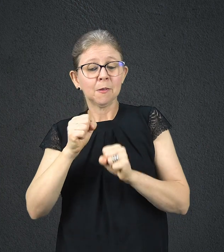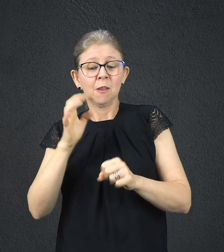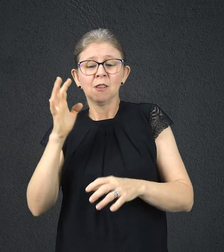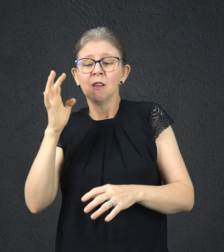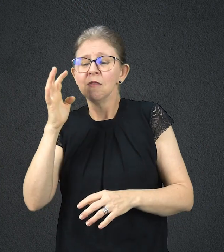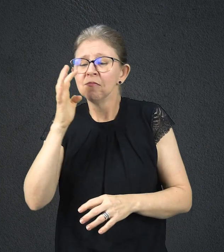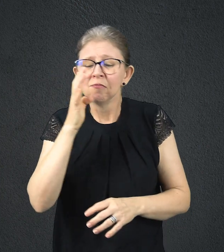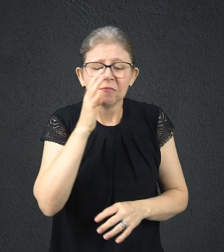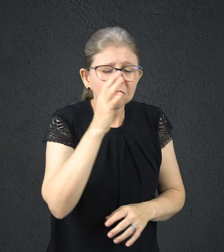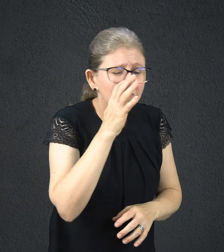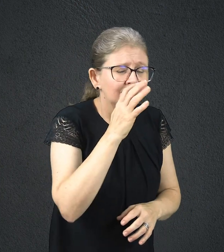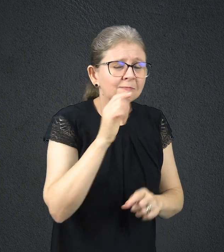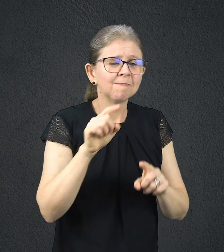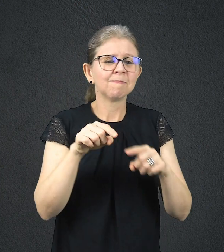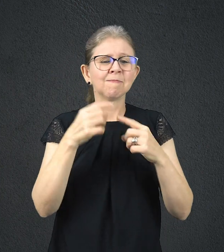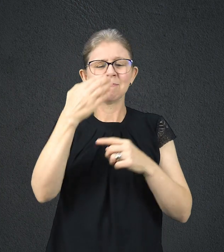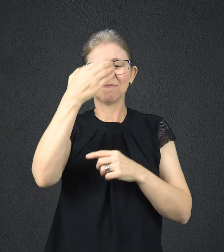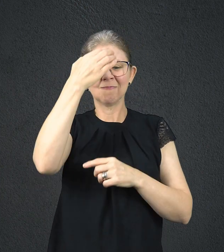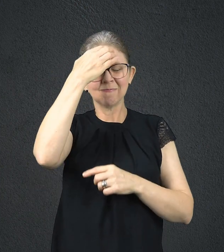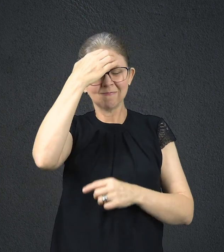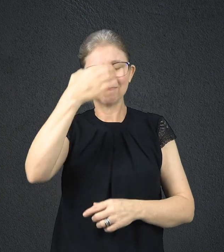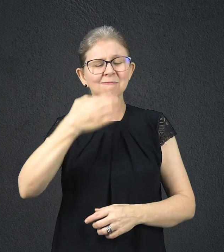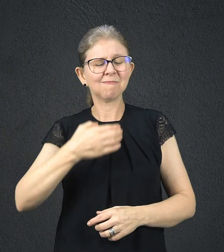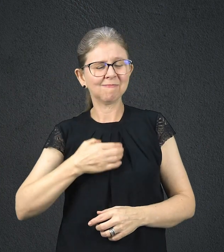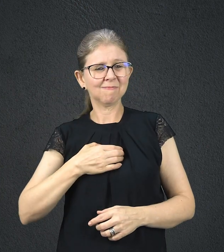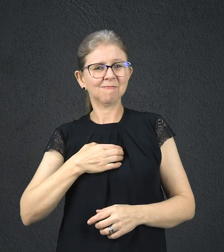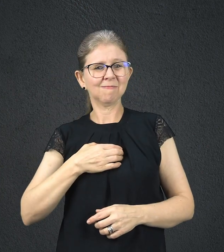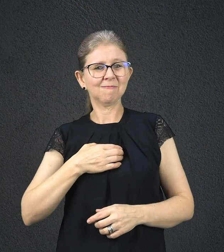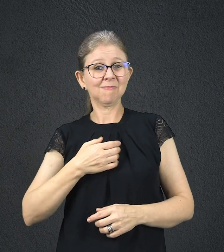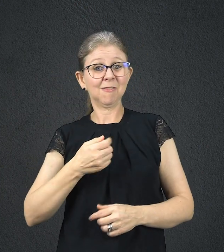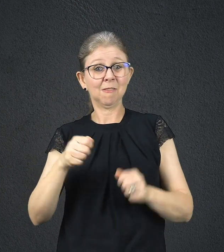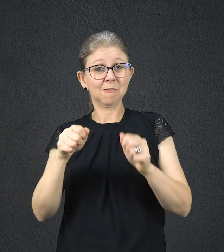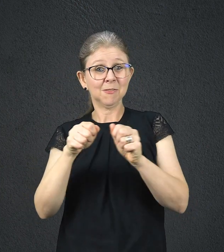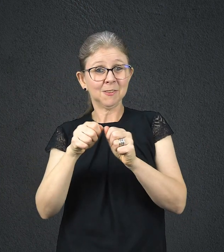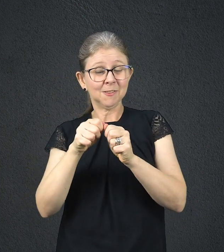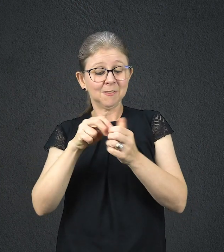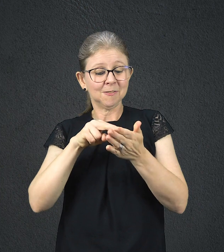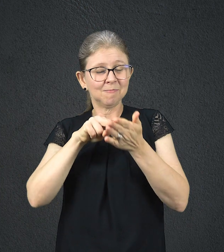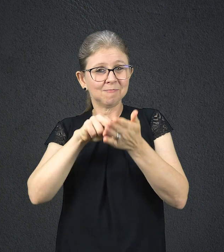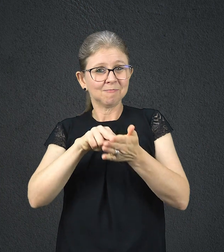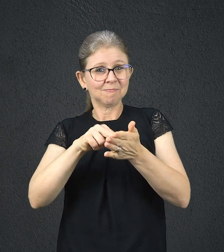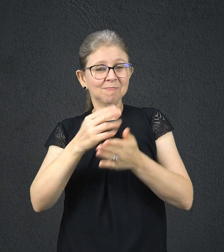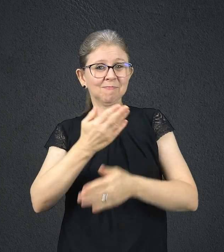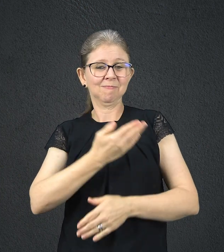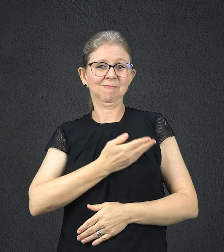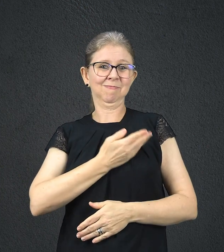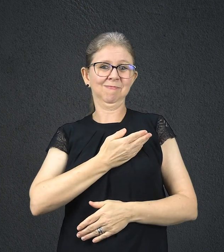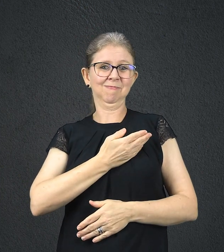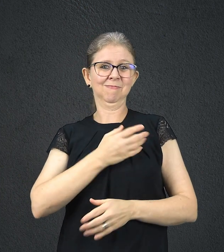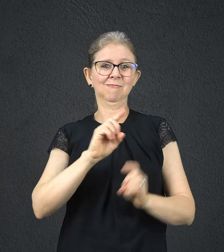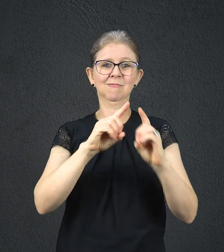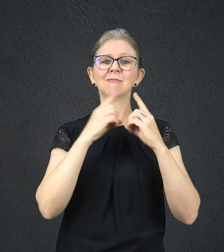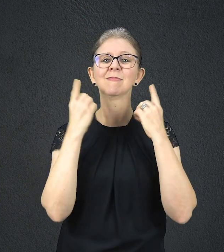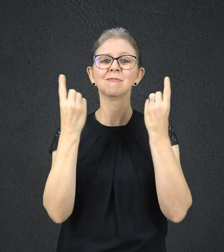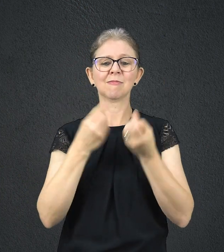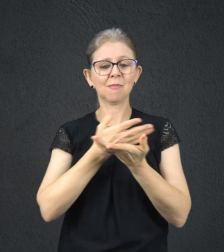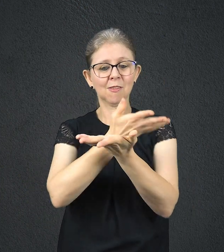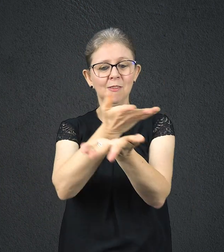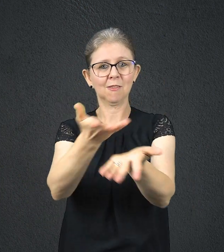relacionamentos duradouros. Você ouviu Presente Diário O Devocional de Todos os que Buscam a